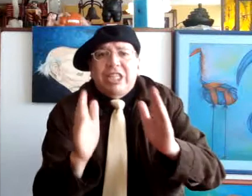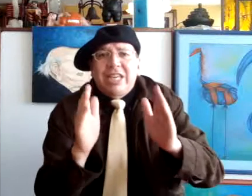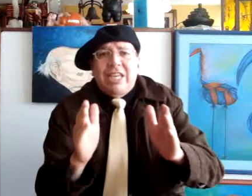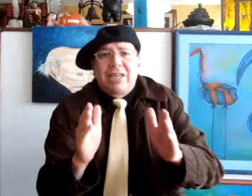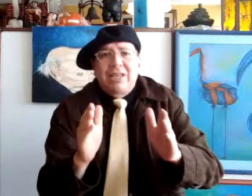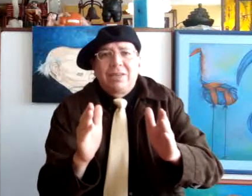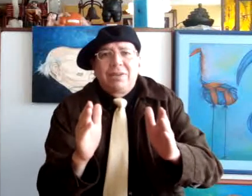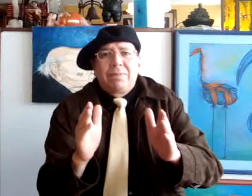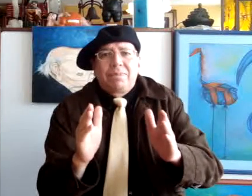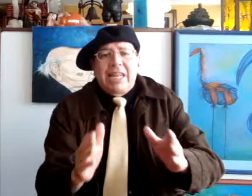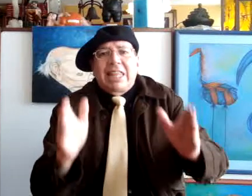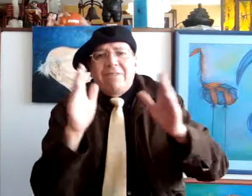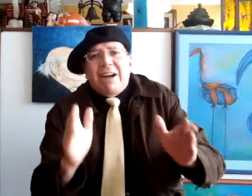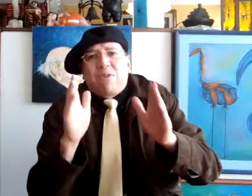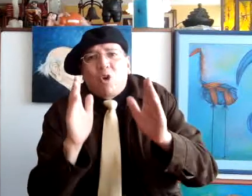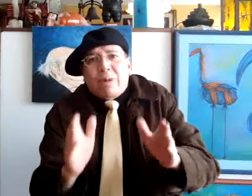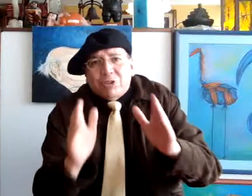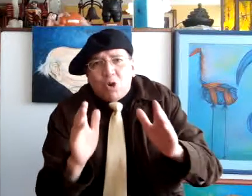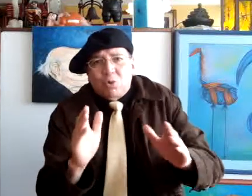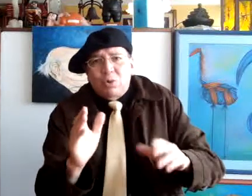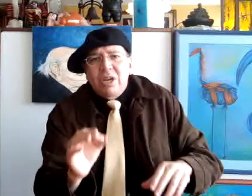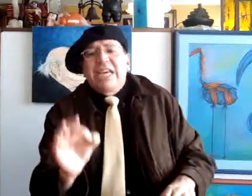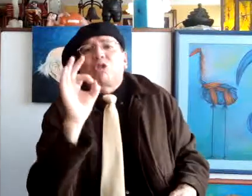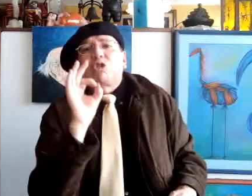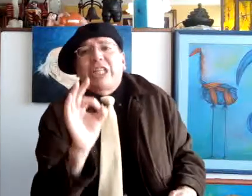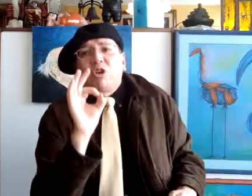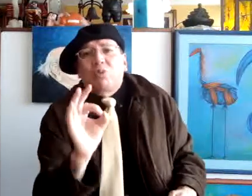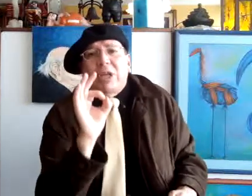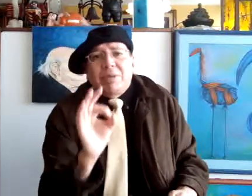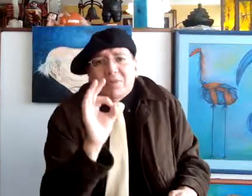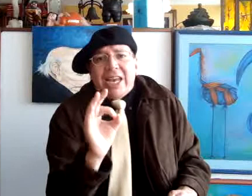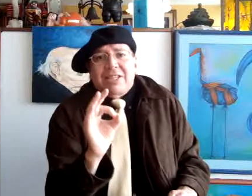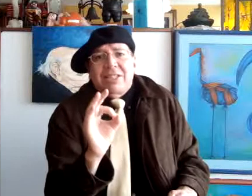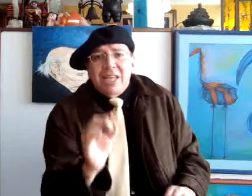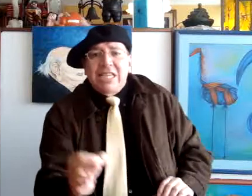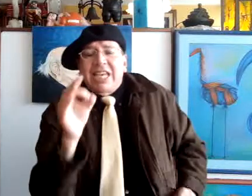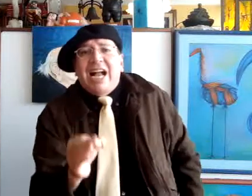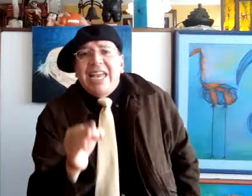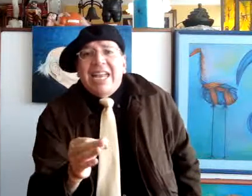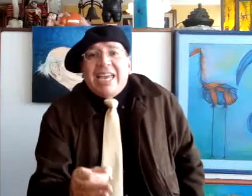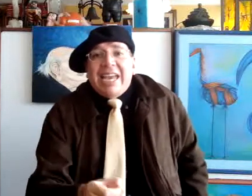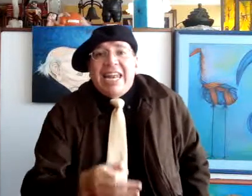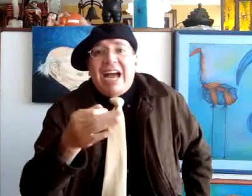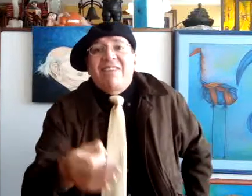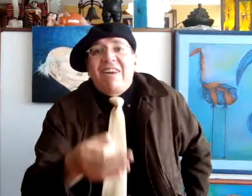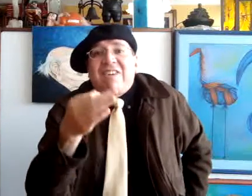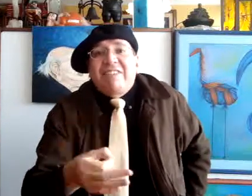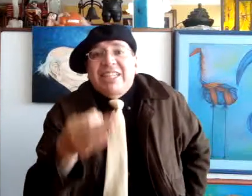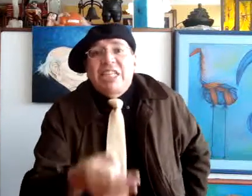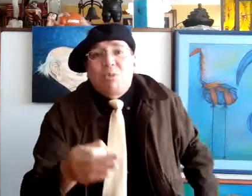tiene la debida formación, estos criterios fundamentales, y se caen en el analfabetismo